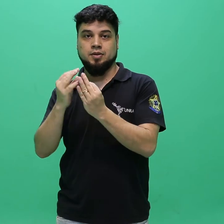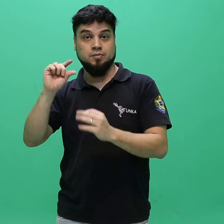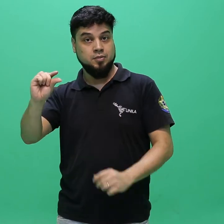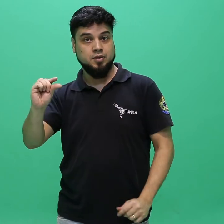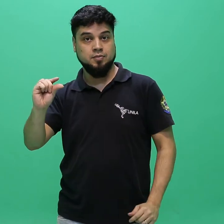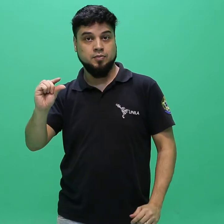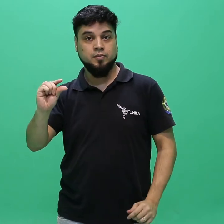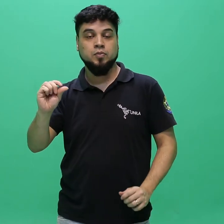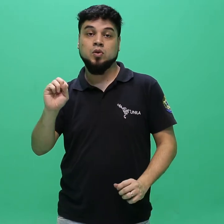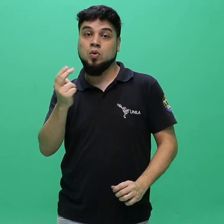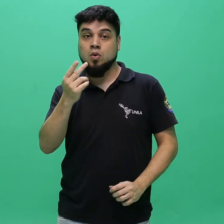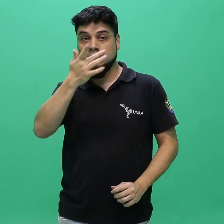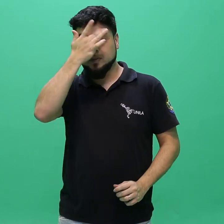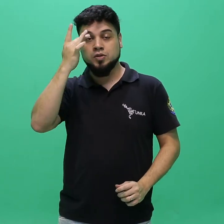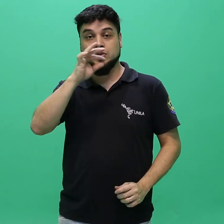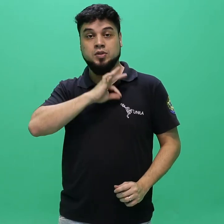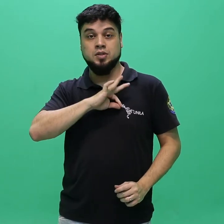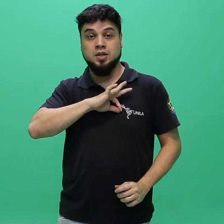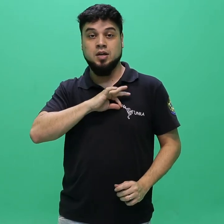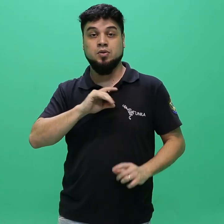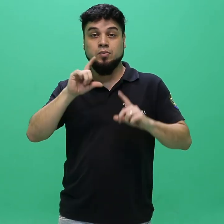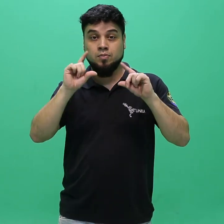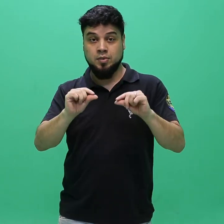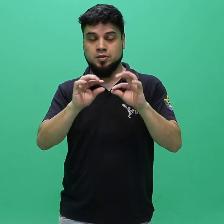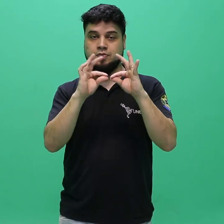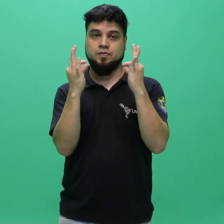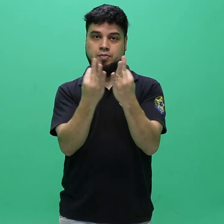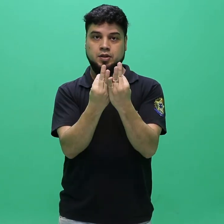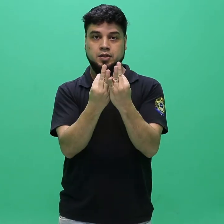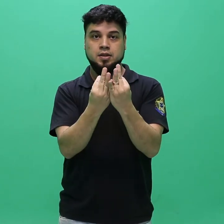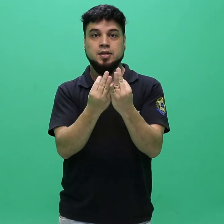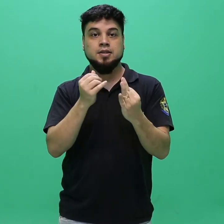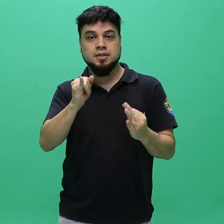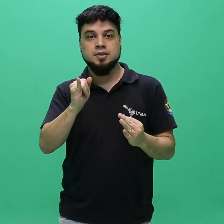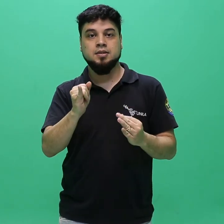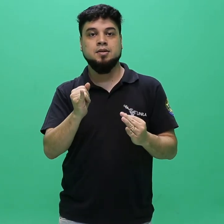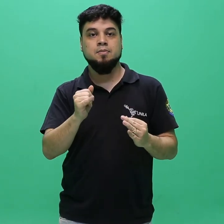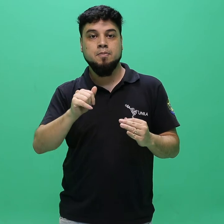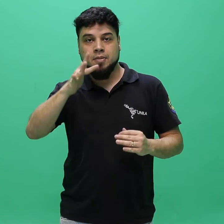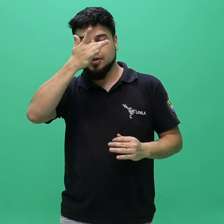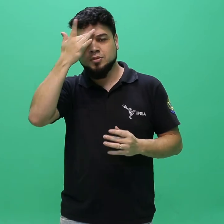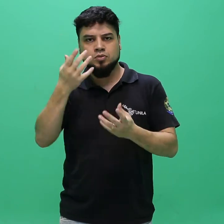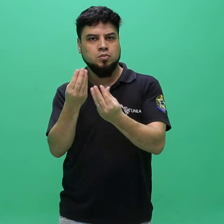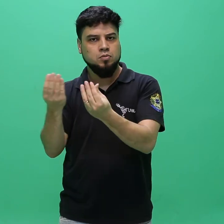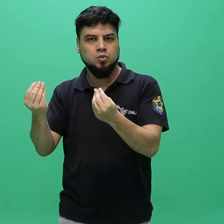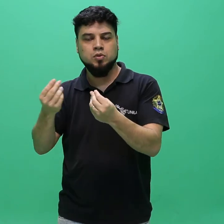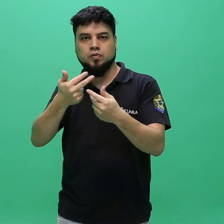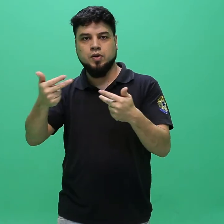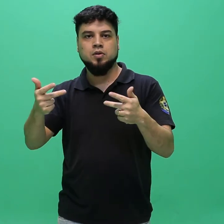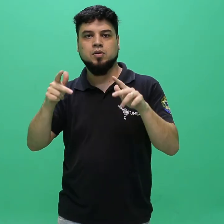inferior a 10 salários mínimos ou de menor renda familiar, quando mais de um candidato